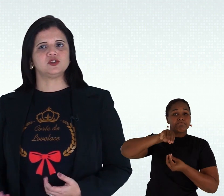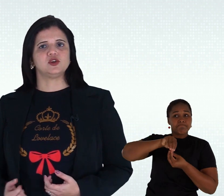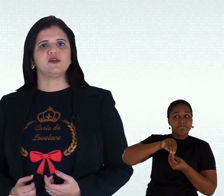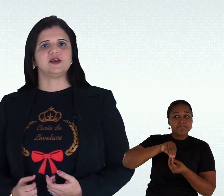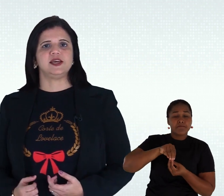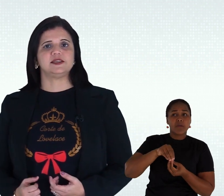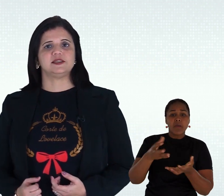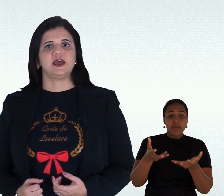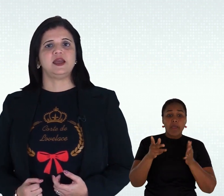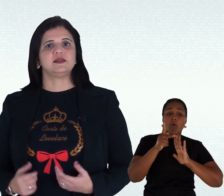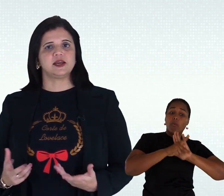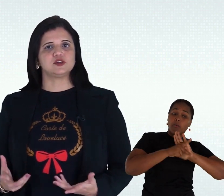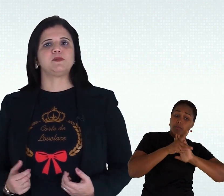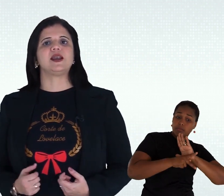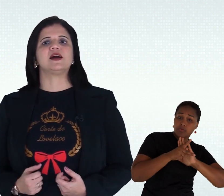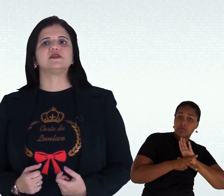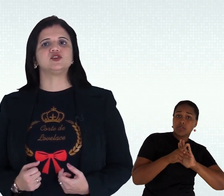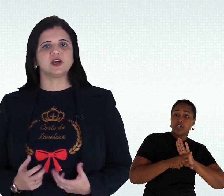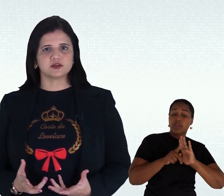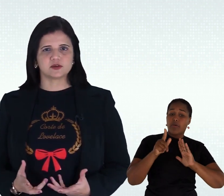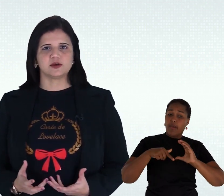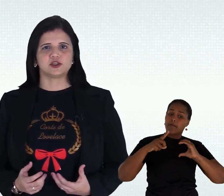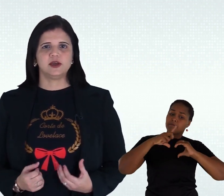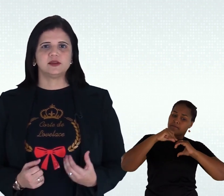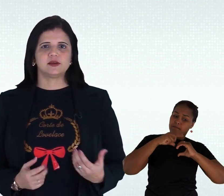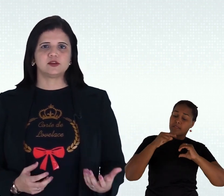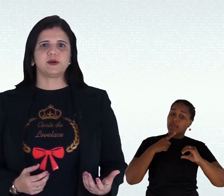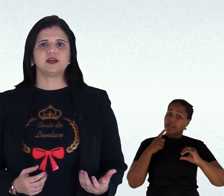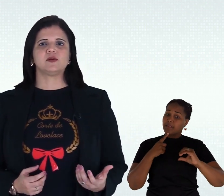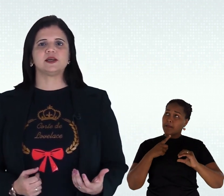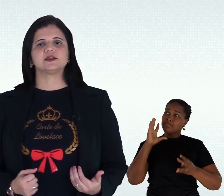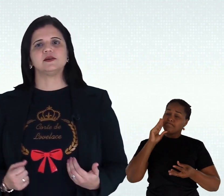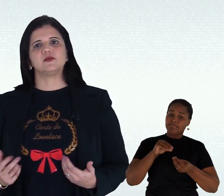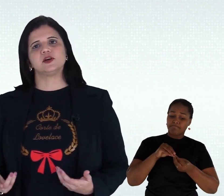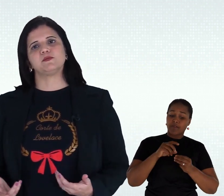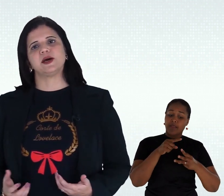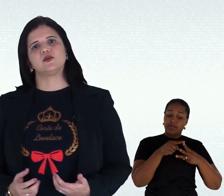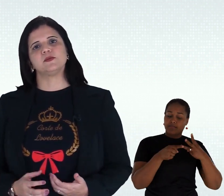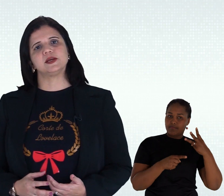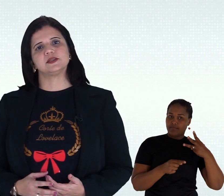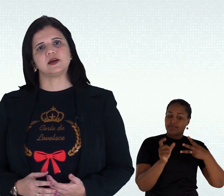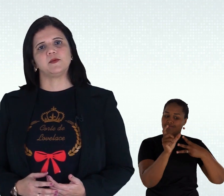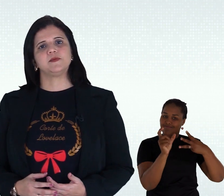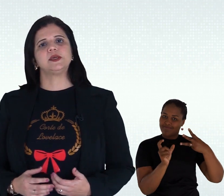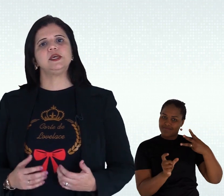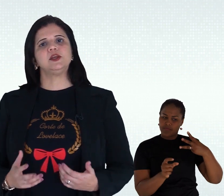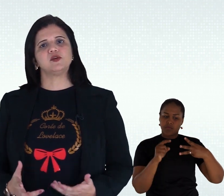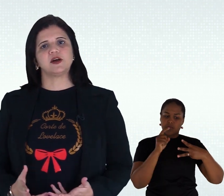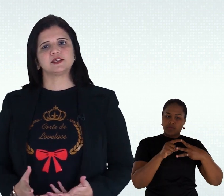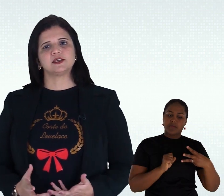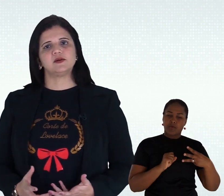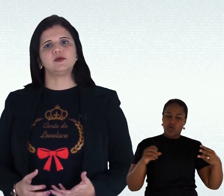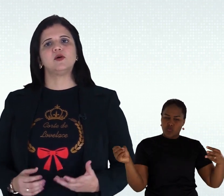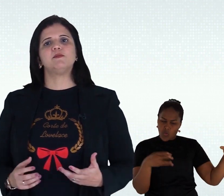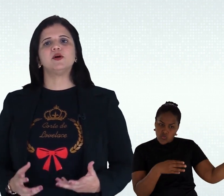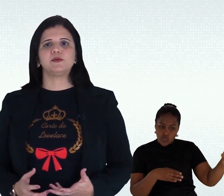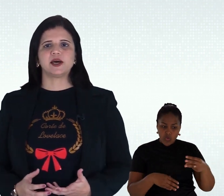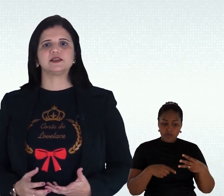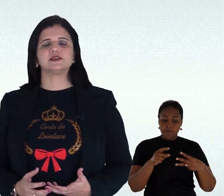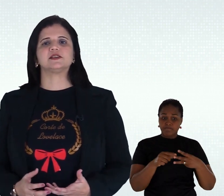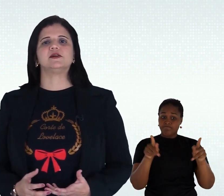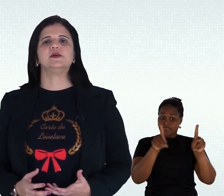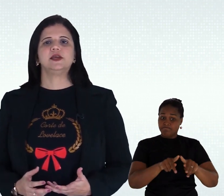Corte de Lovelace em três palavras de ações, tanto para a educação quanto para a computação. Inovação,